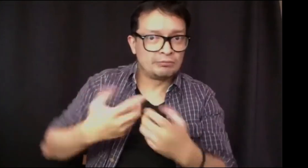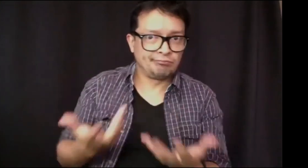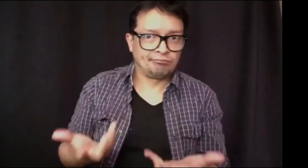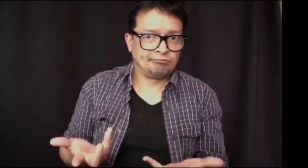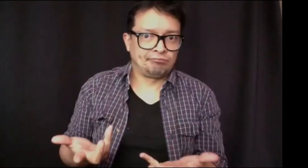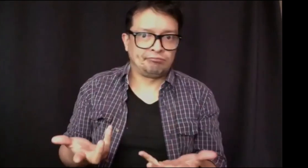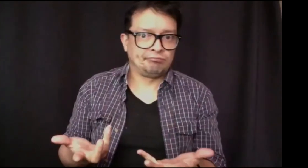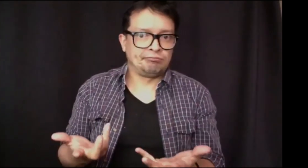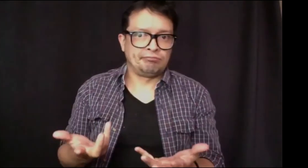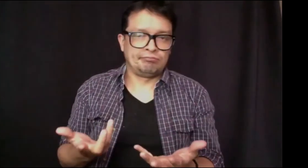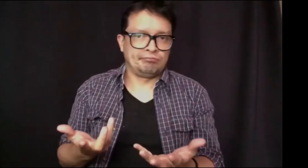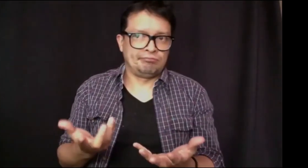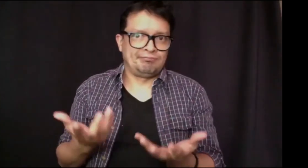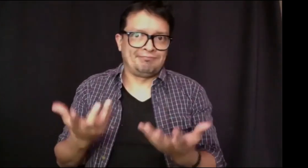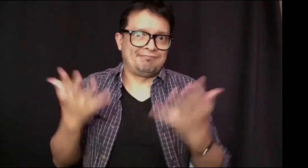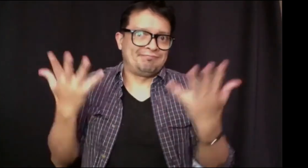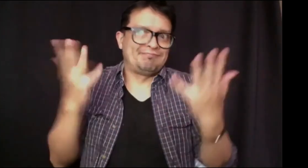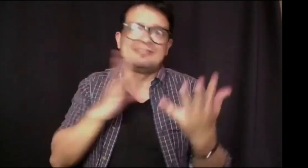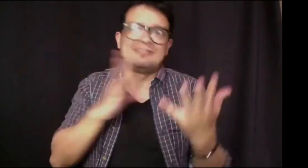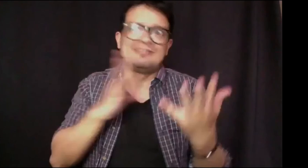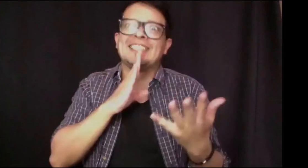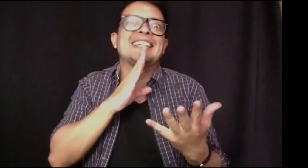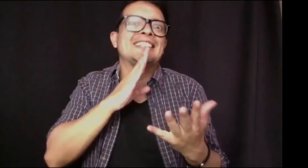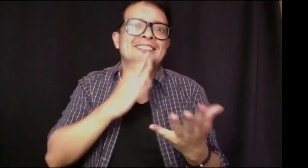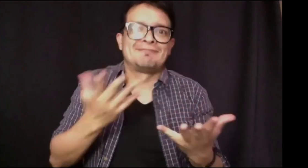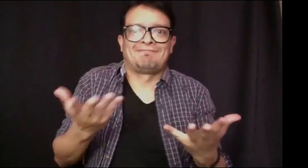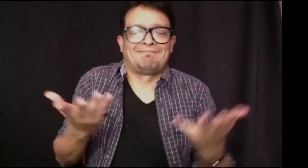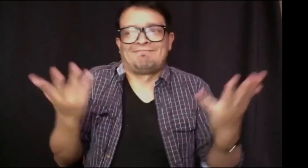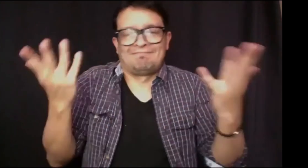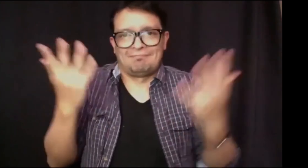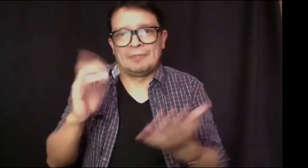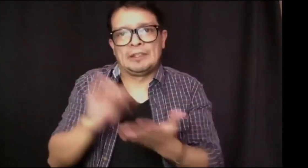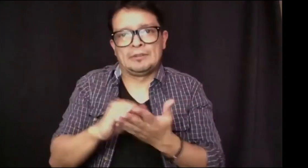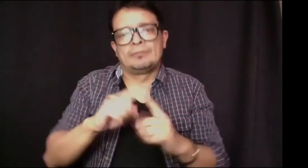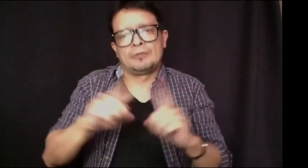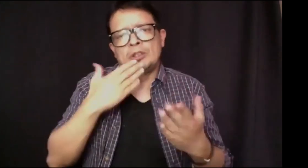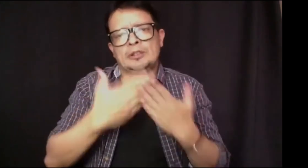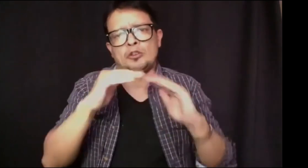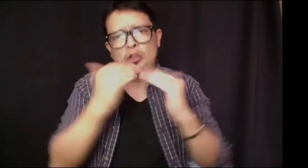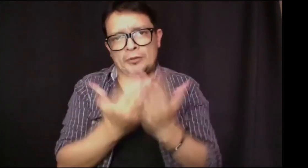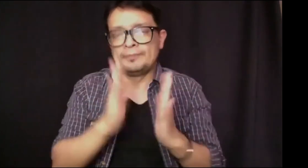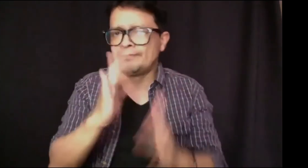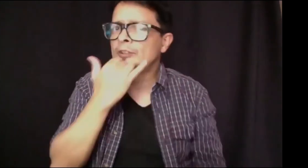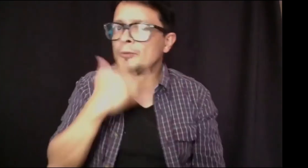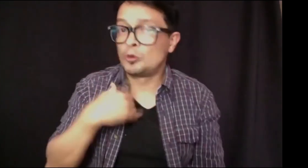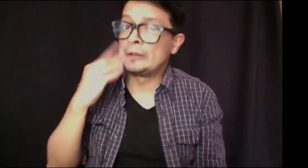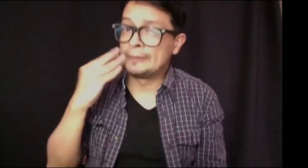Y el tema con el acceso al español, pues, por supuesto, no es fácil. O sea, todos podemos dimensionar.